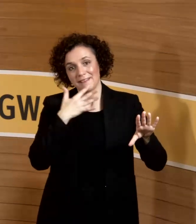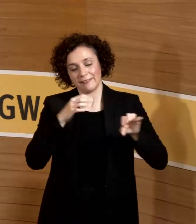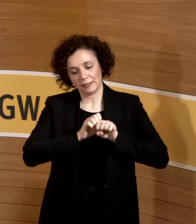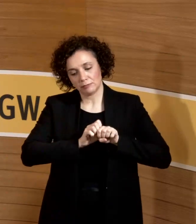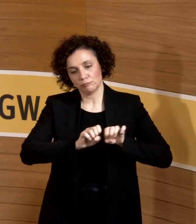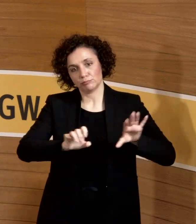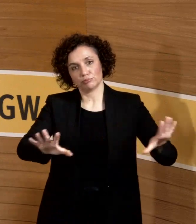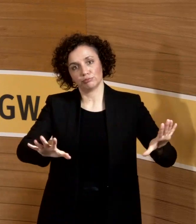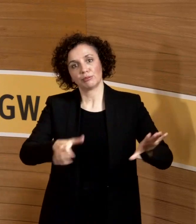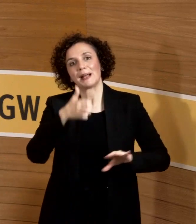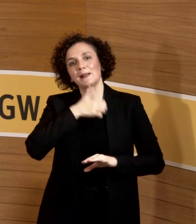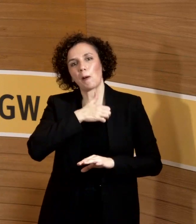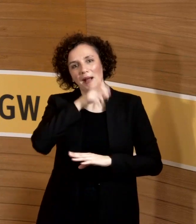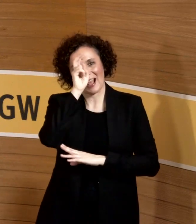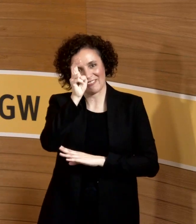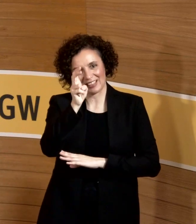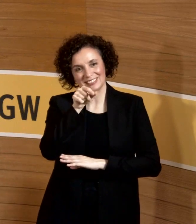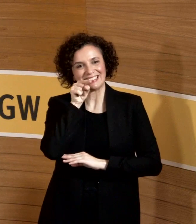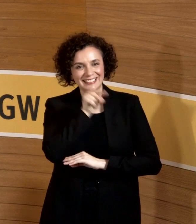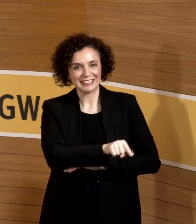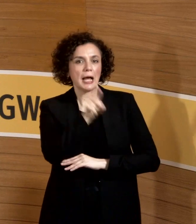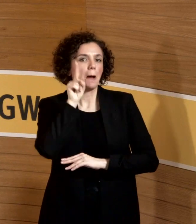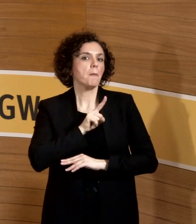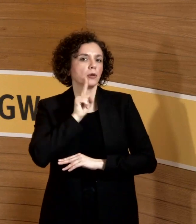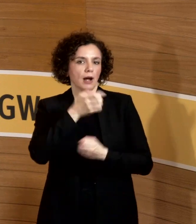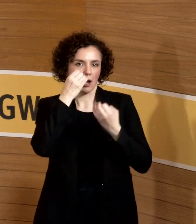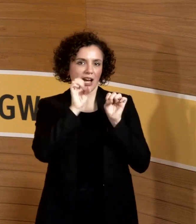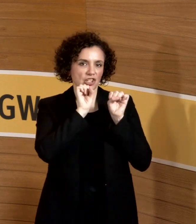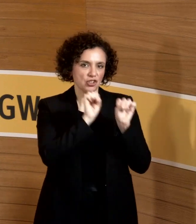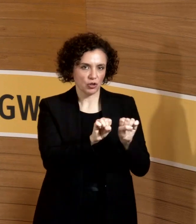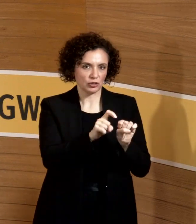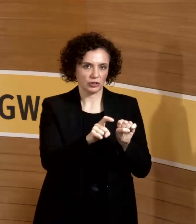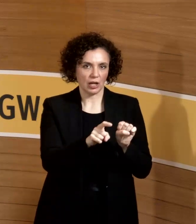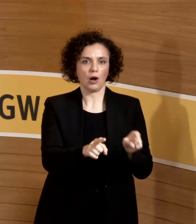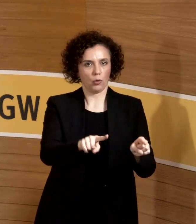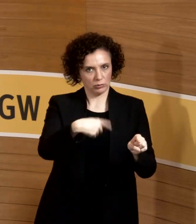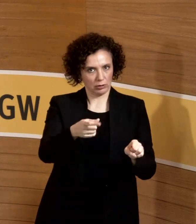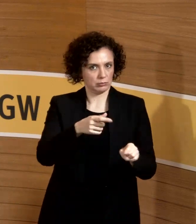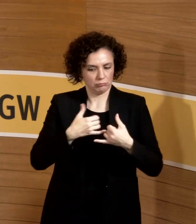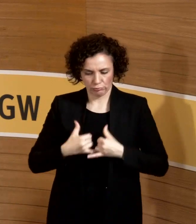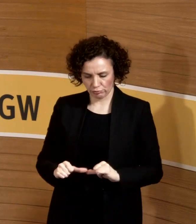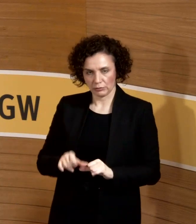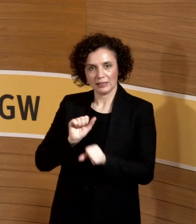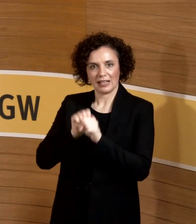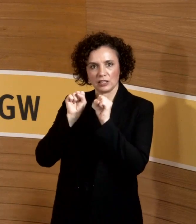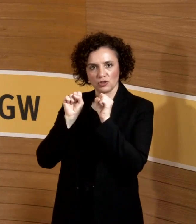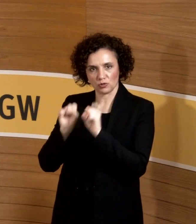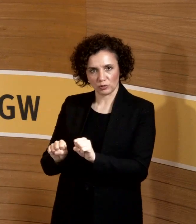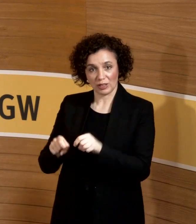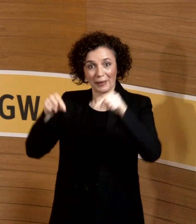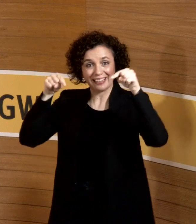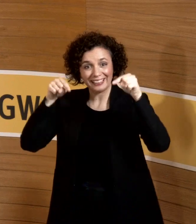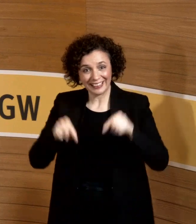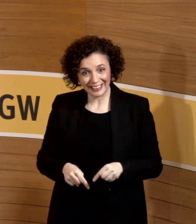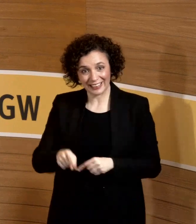Erwachsenen. Und diese Mütter sind natürlich geschützt und können ihr Kind schützen. In Deutschland haben wir halt eine Seroprävalenz von ungefähr 45